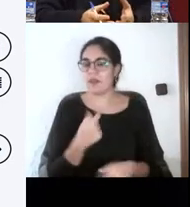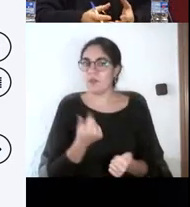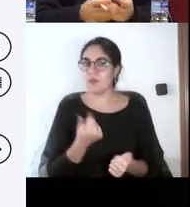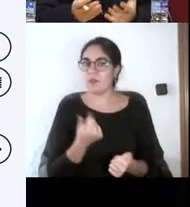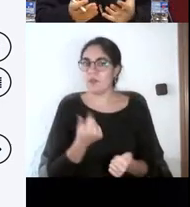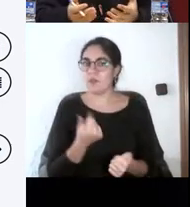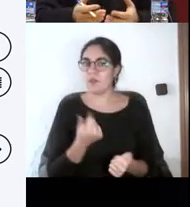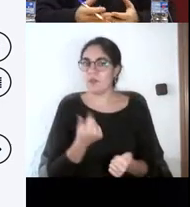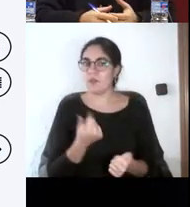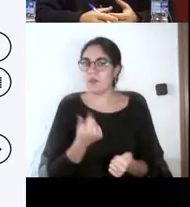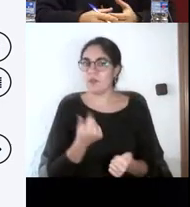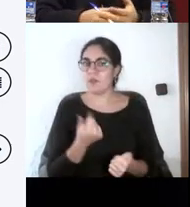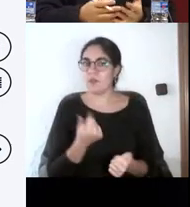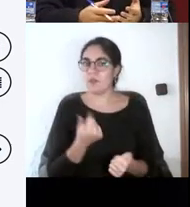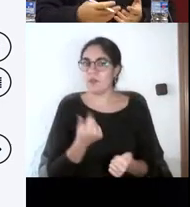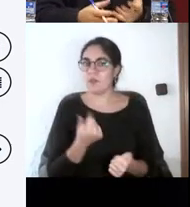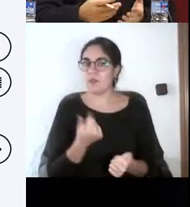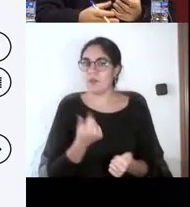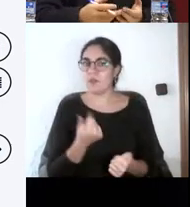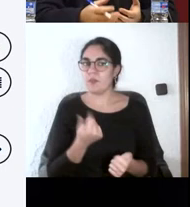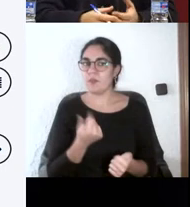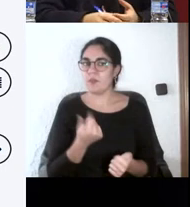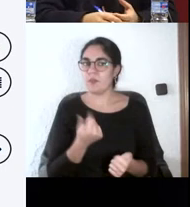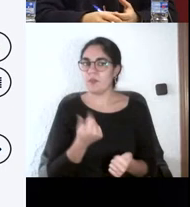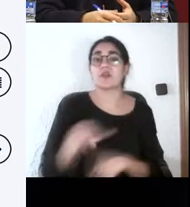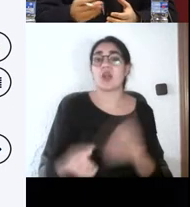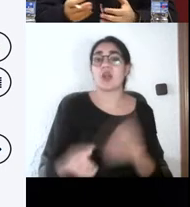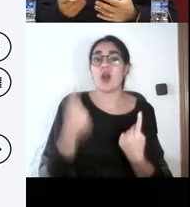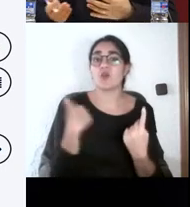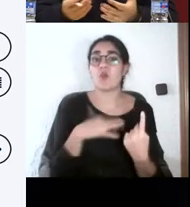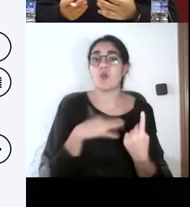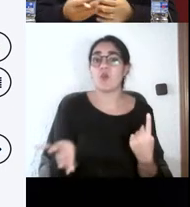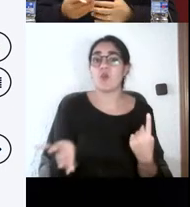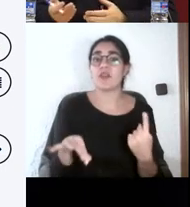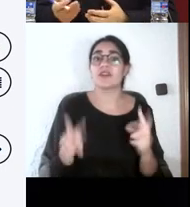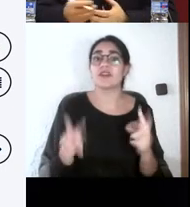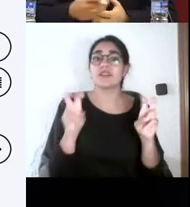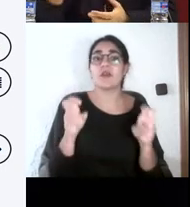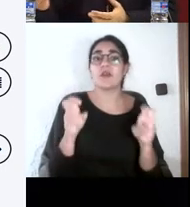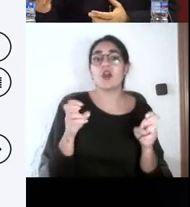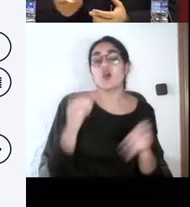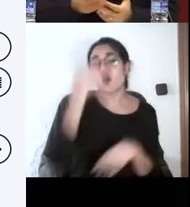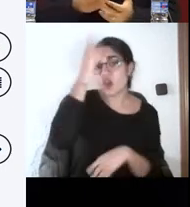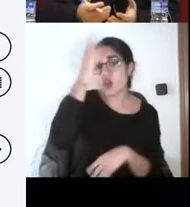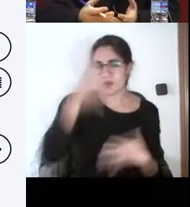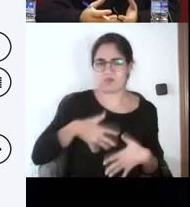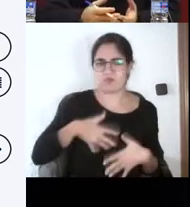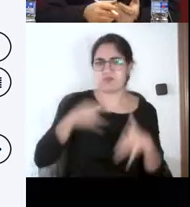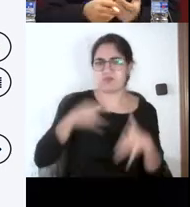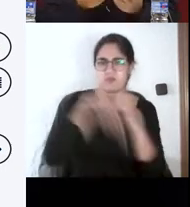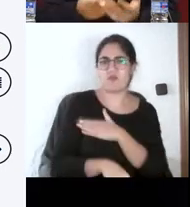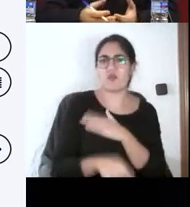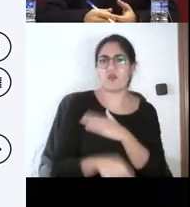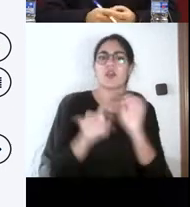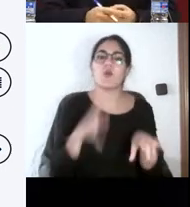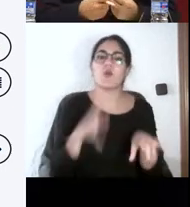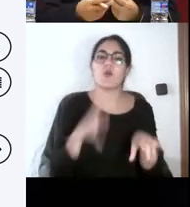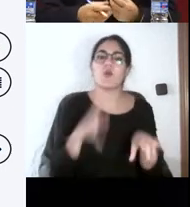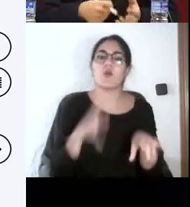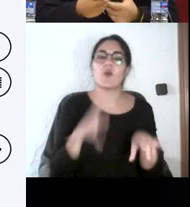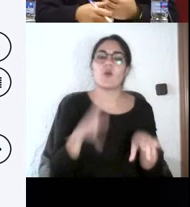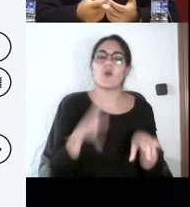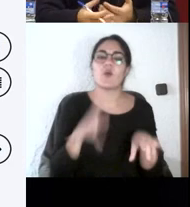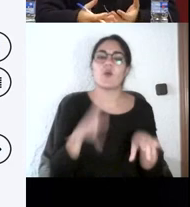concreta. Otro a mejor no necesita ese conocimiento tan profundo, pero sí otros. Por ejemplo, la habilidad para buscar información, para recuperarla